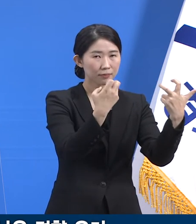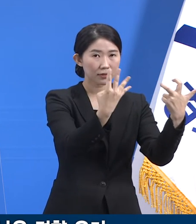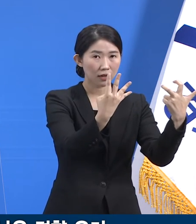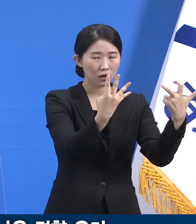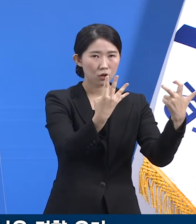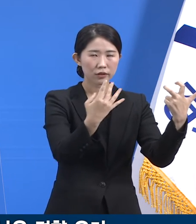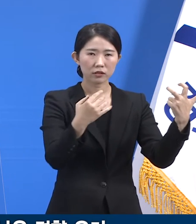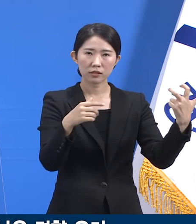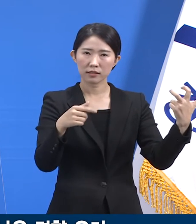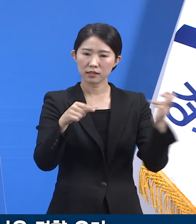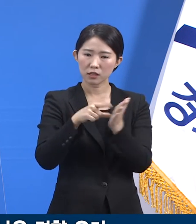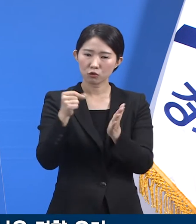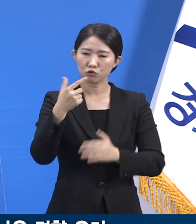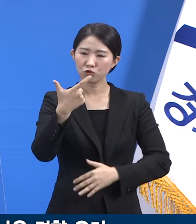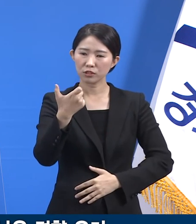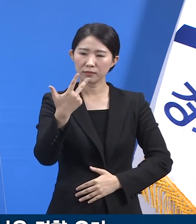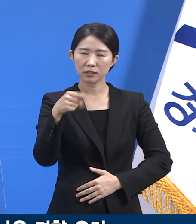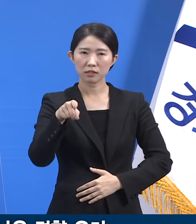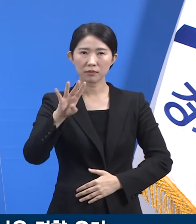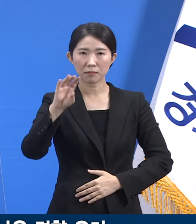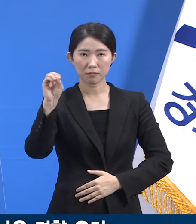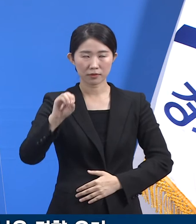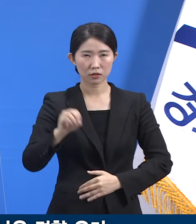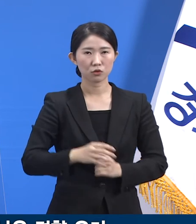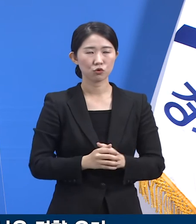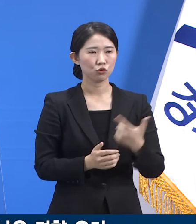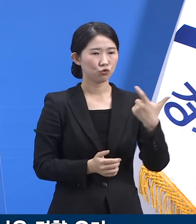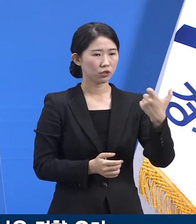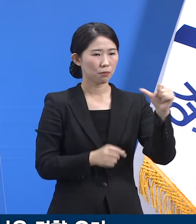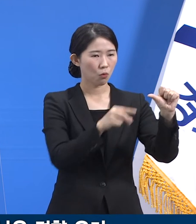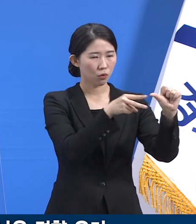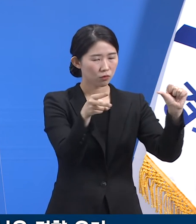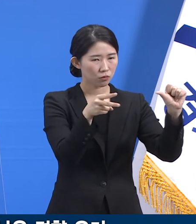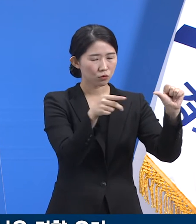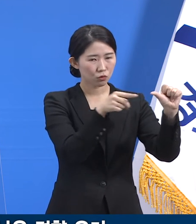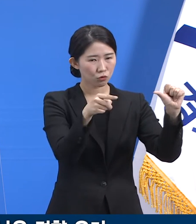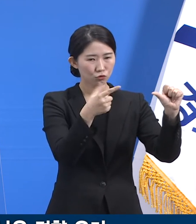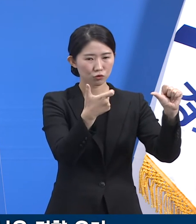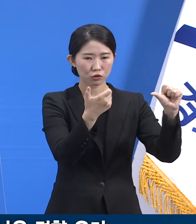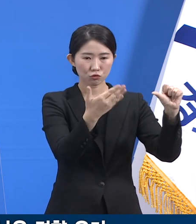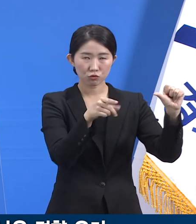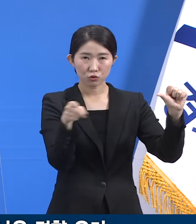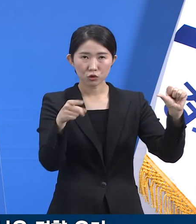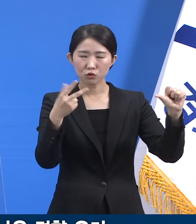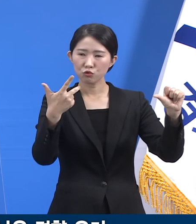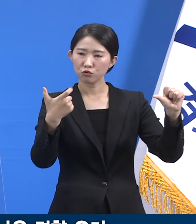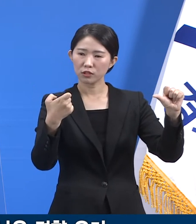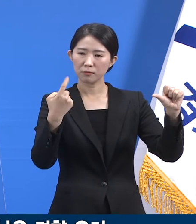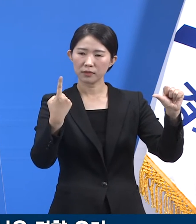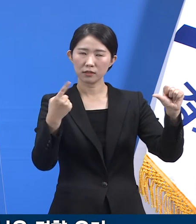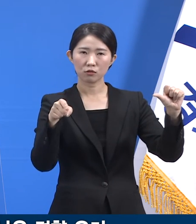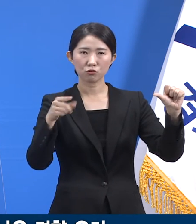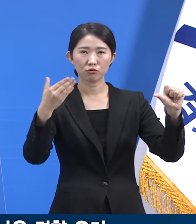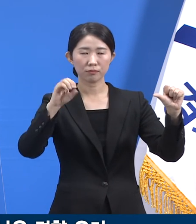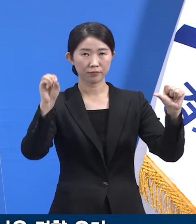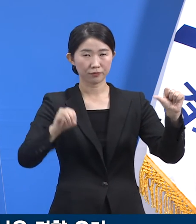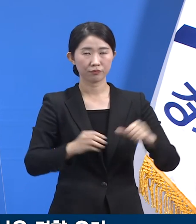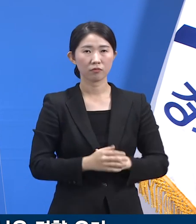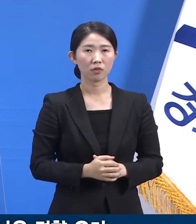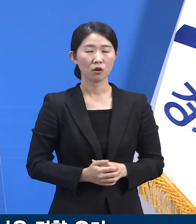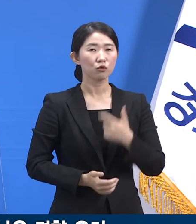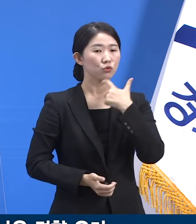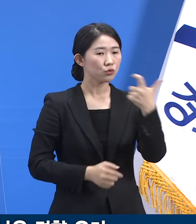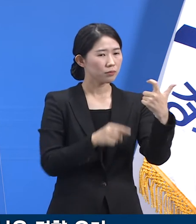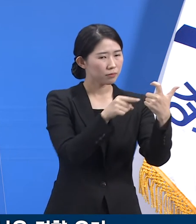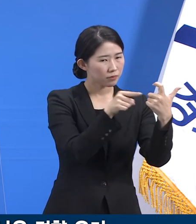67.8%, 65세에서 69세는 61.9%, 60세에서